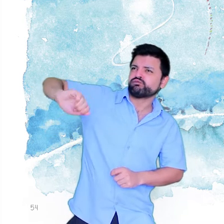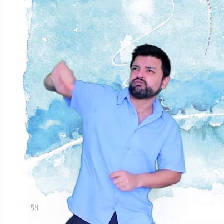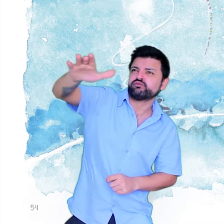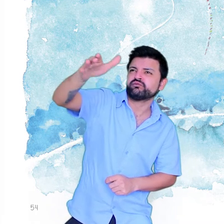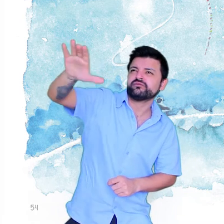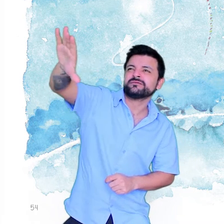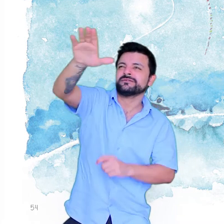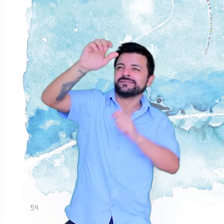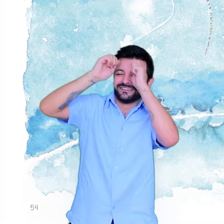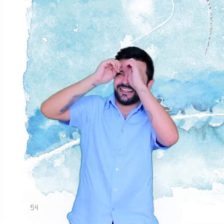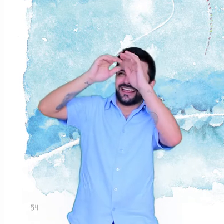encanto